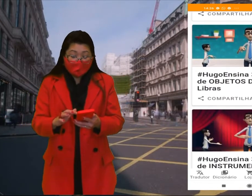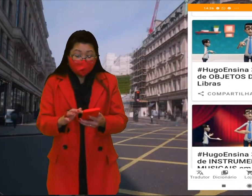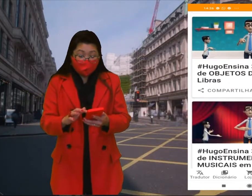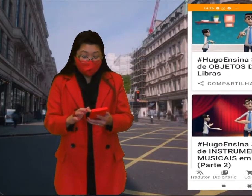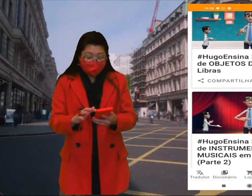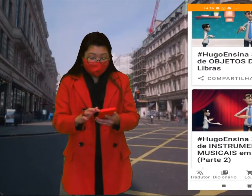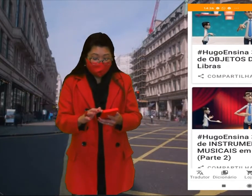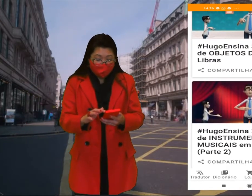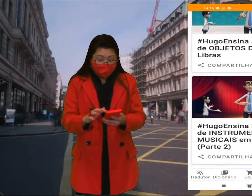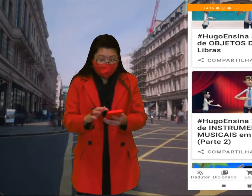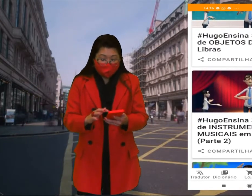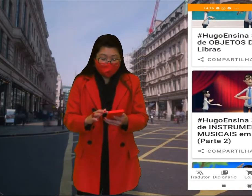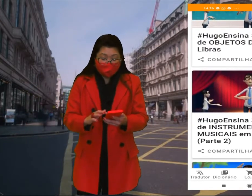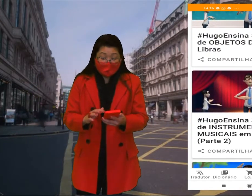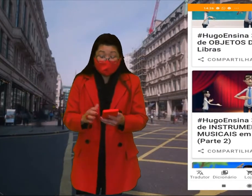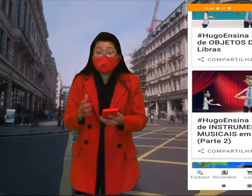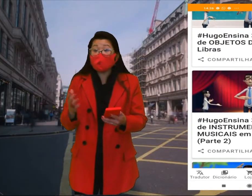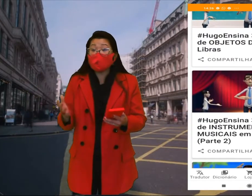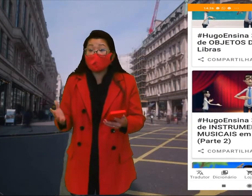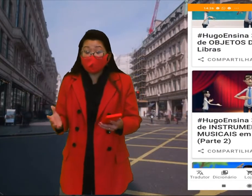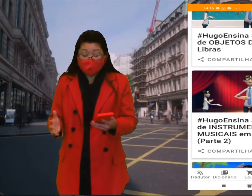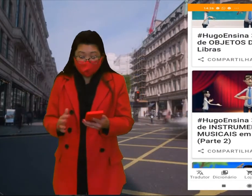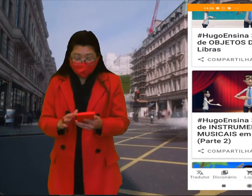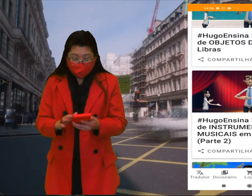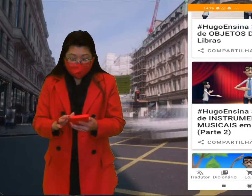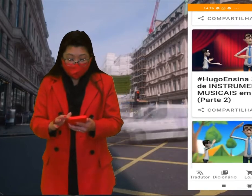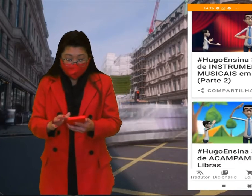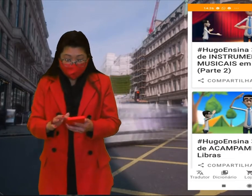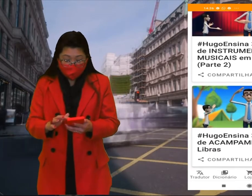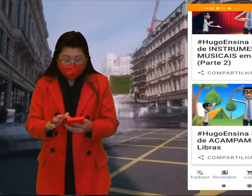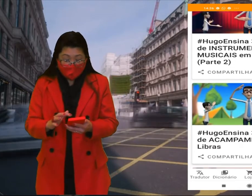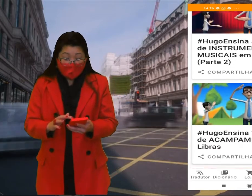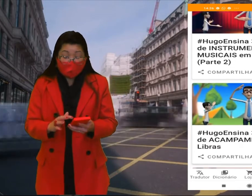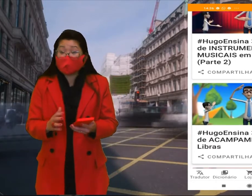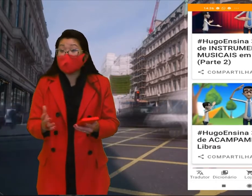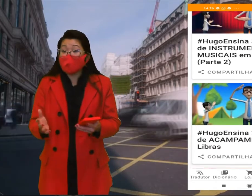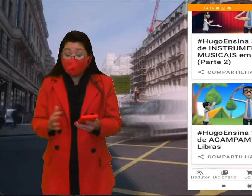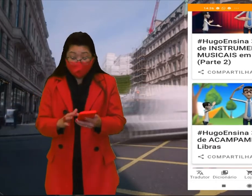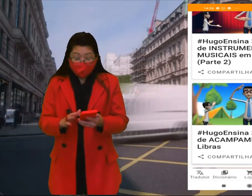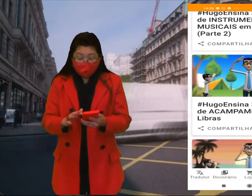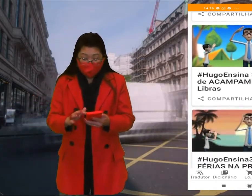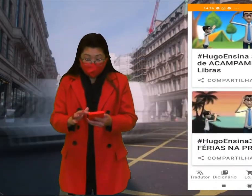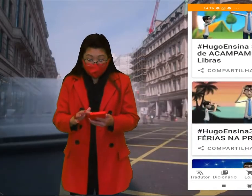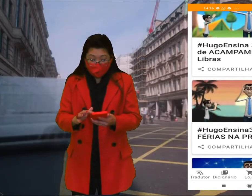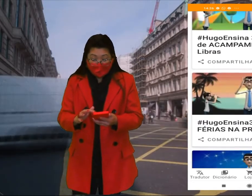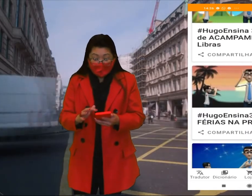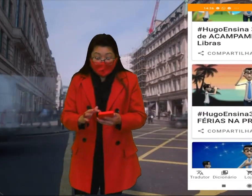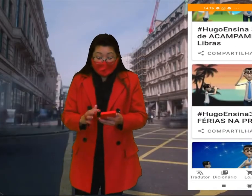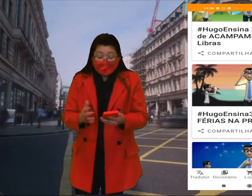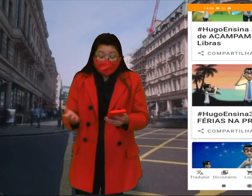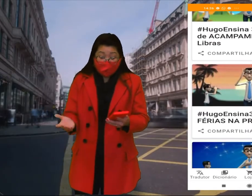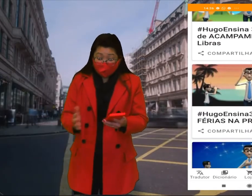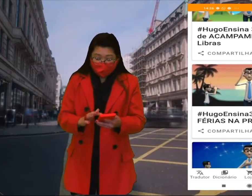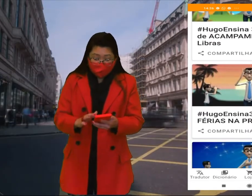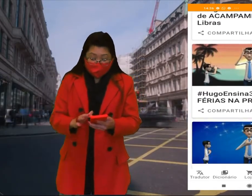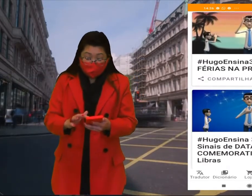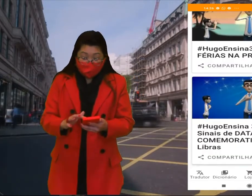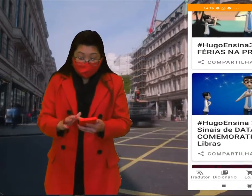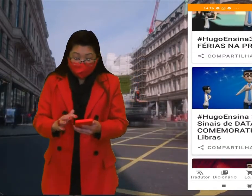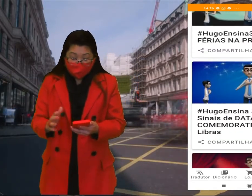nos objetos da casa, instrumentos musicais, acampamento, férias na praia,